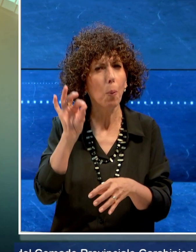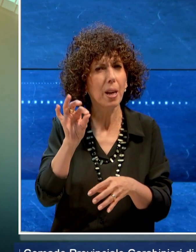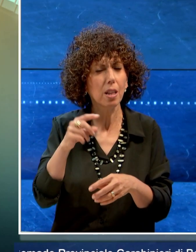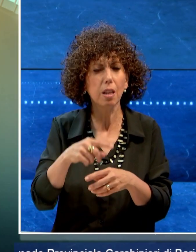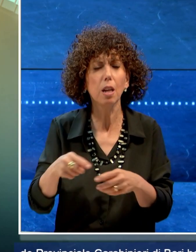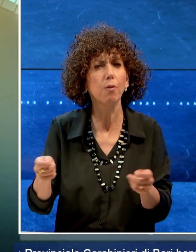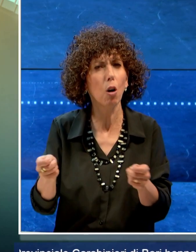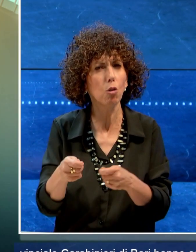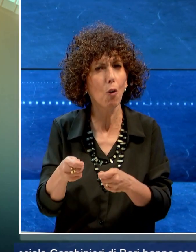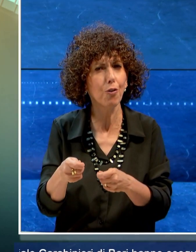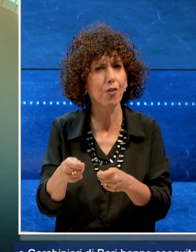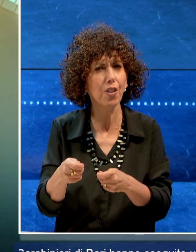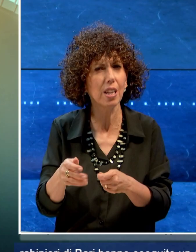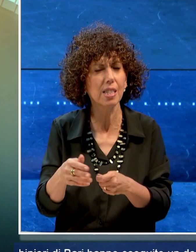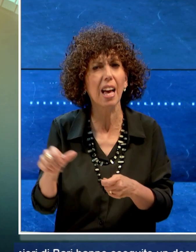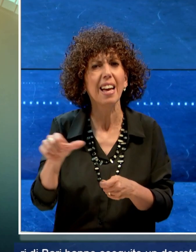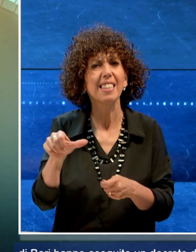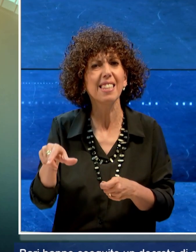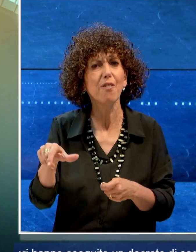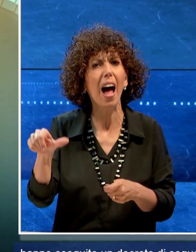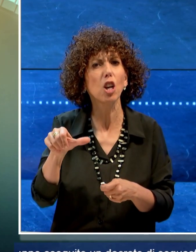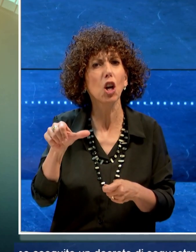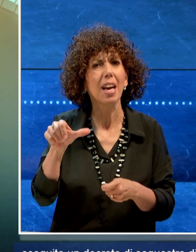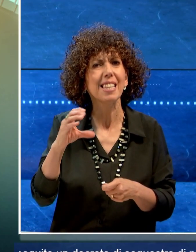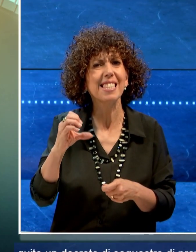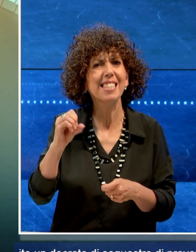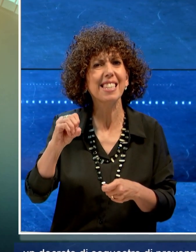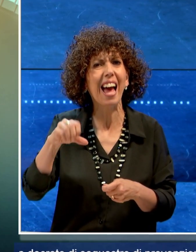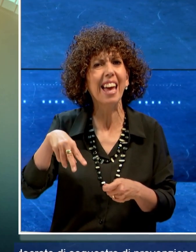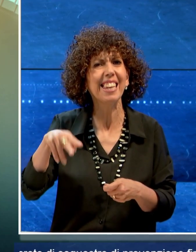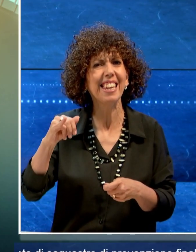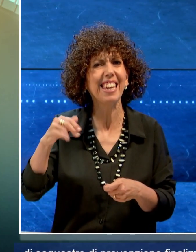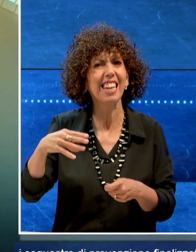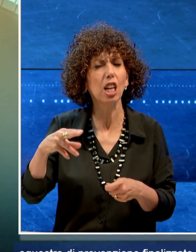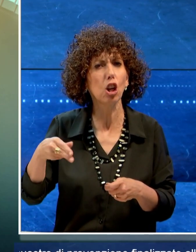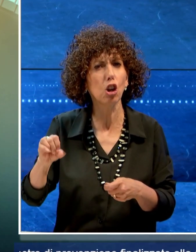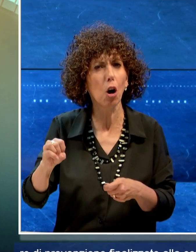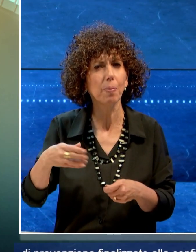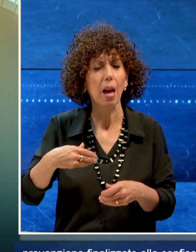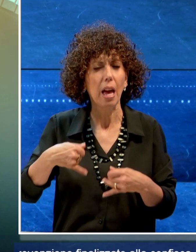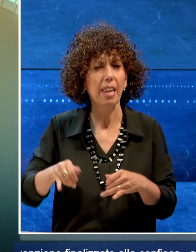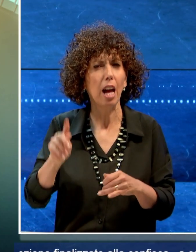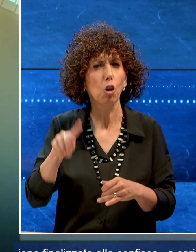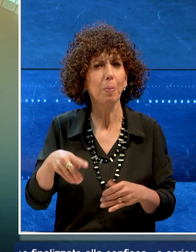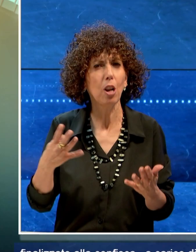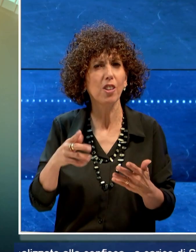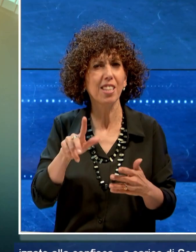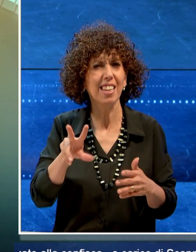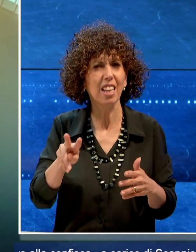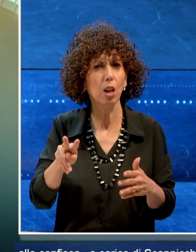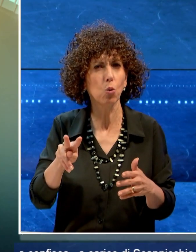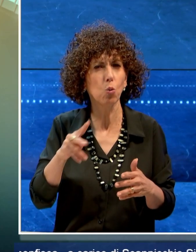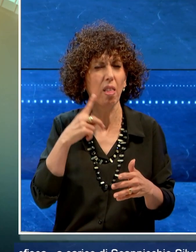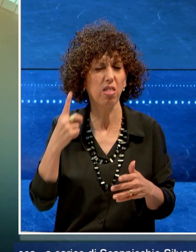confisca a carico di Silvano Scannicchio 72 classe 72 pluri pregiudicato tra l'altro